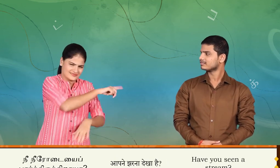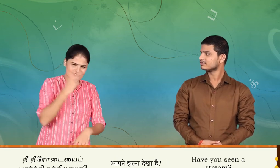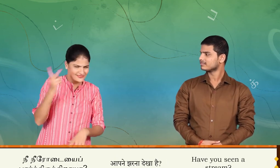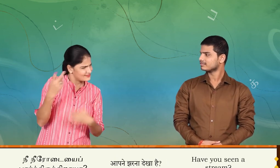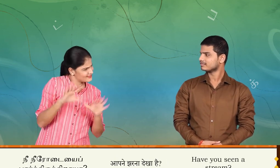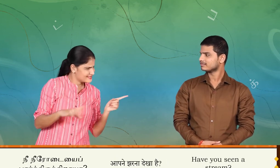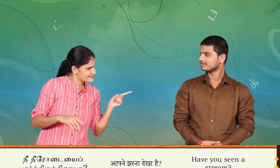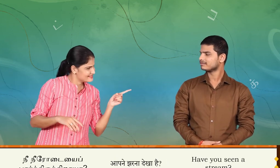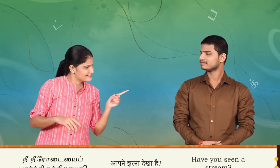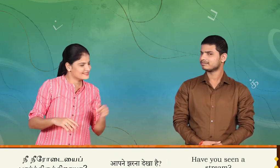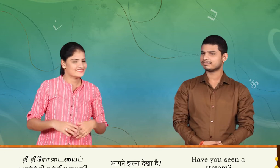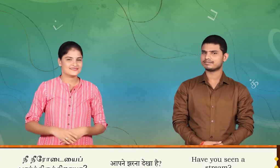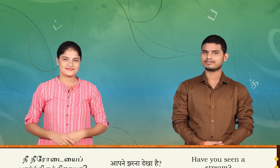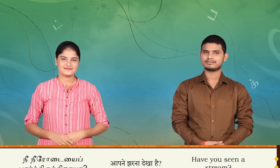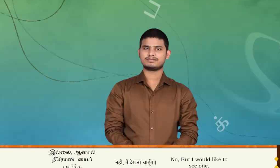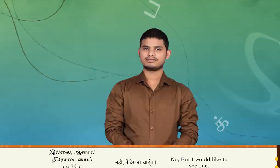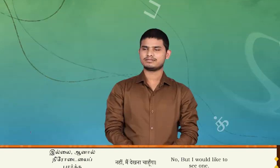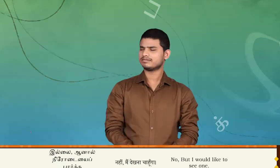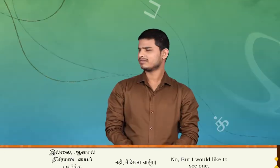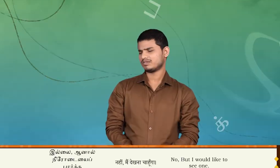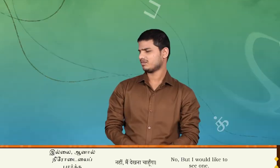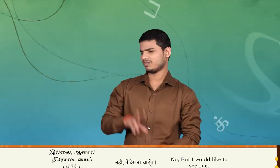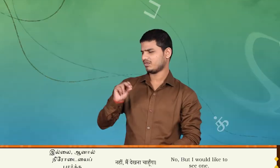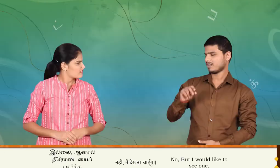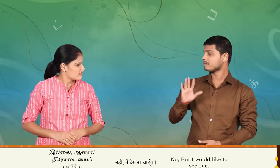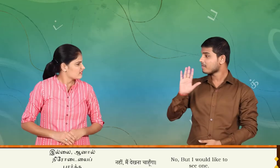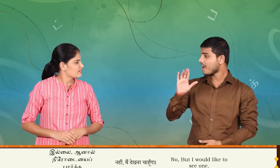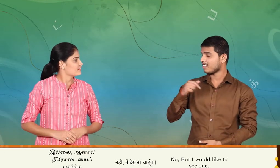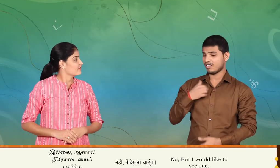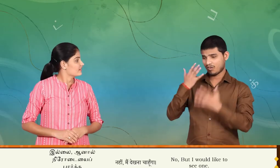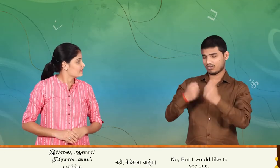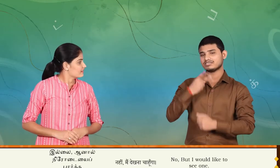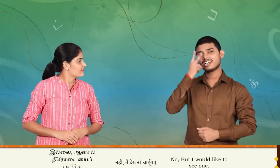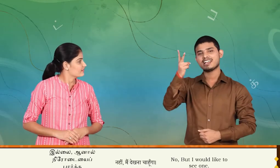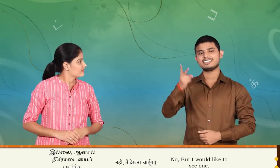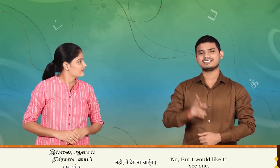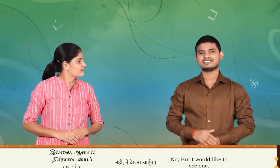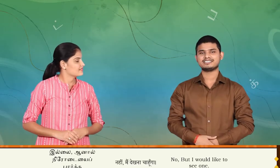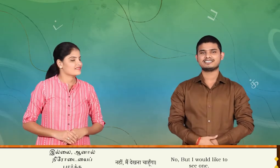பாத்திறக்குறாயா? இல்லை அணால் நீரோடையை பார்க்க விறுமிகிரேன்.